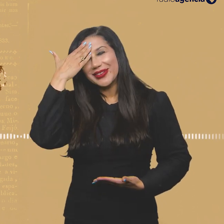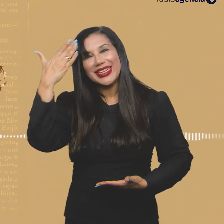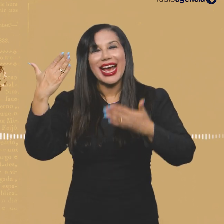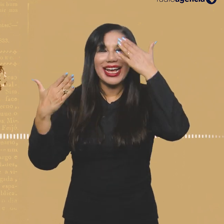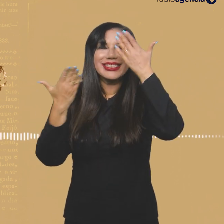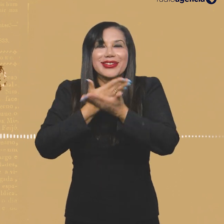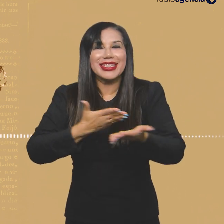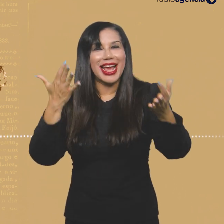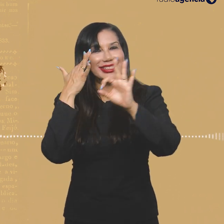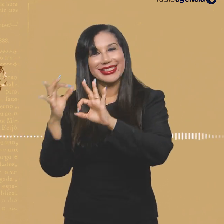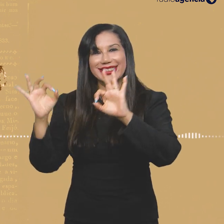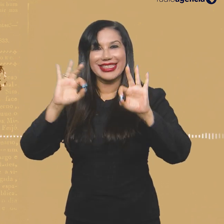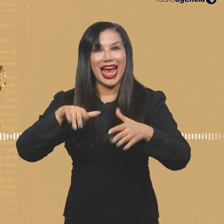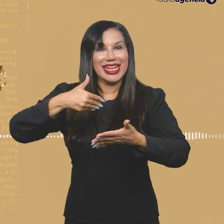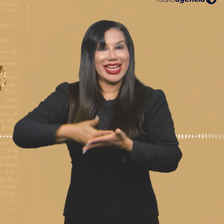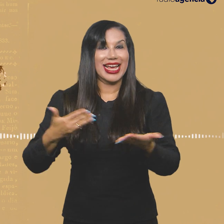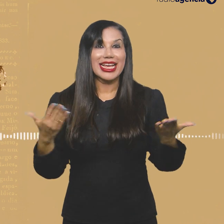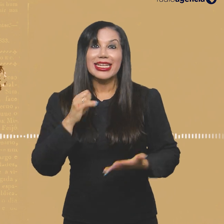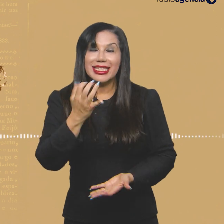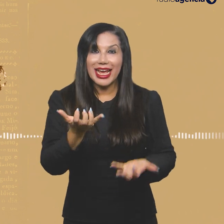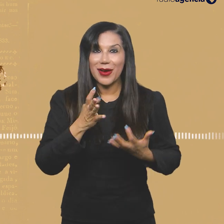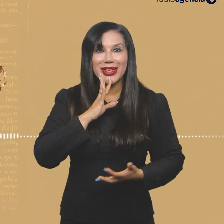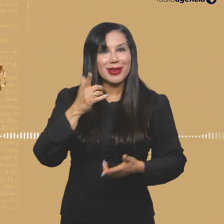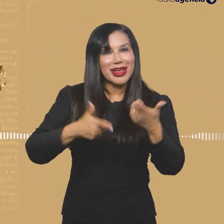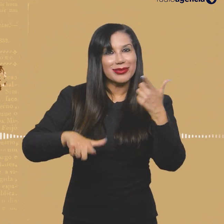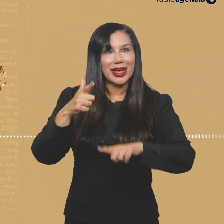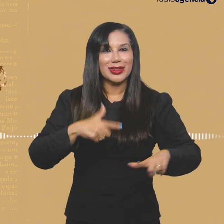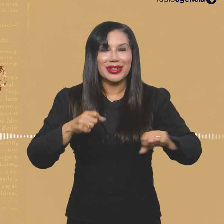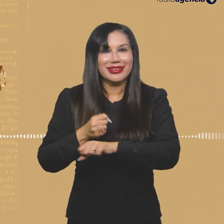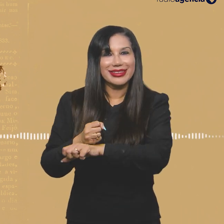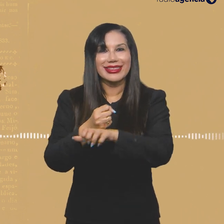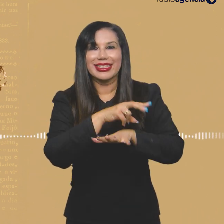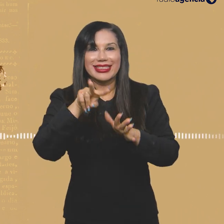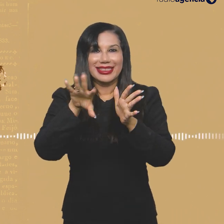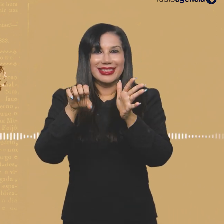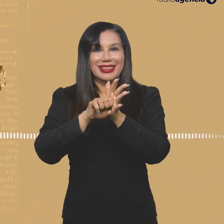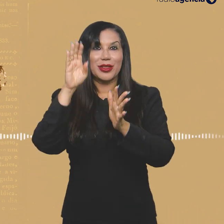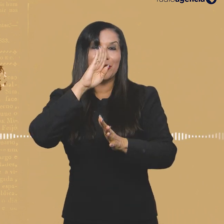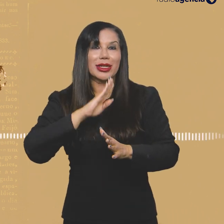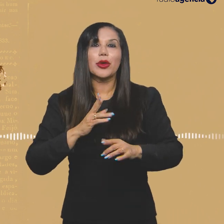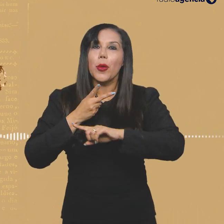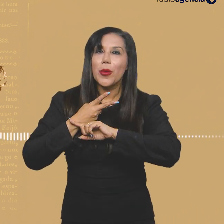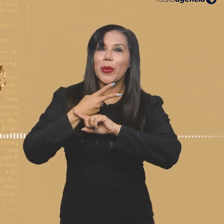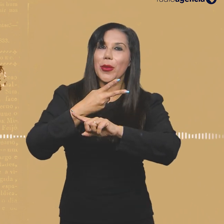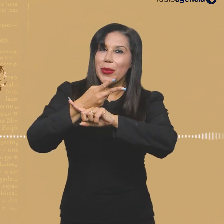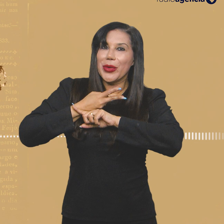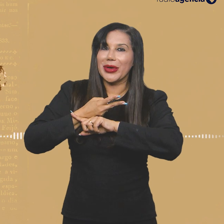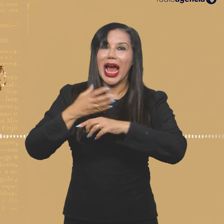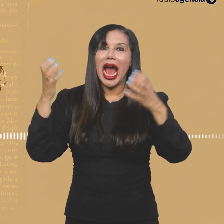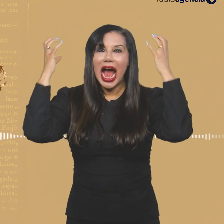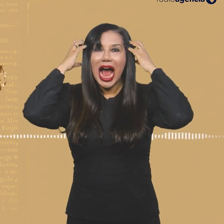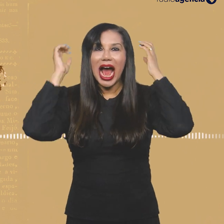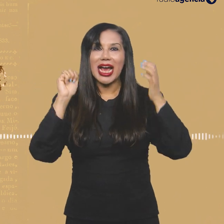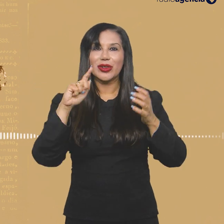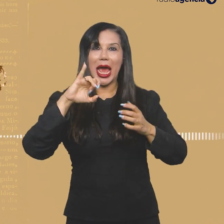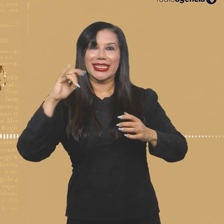Muito obrigado a você que nos acompanhou até aqui. E se quiser conhecer um pouco mais dos veículos da imprensa negra no Brasil, basta nos procurar